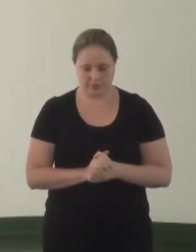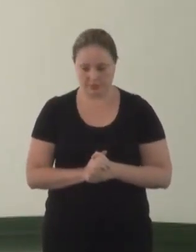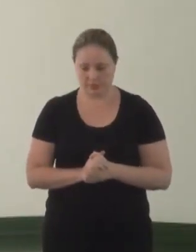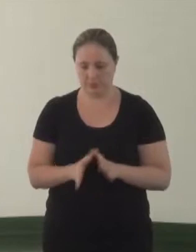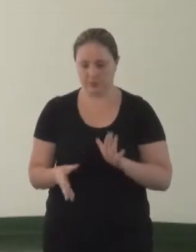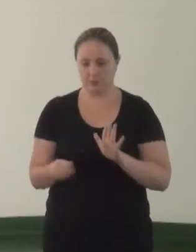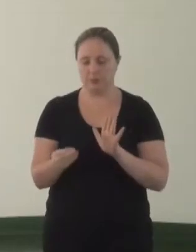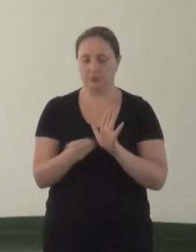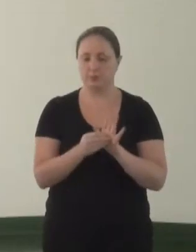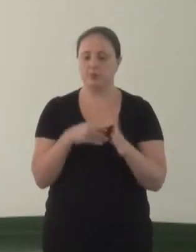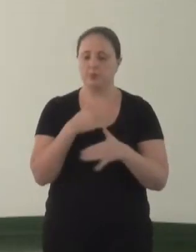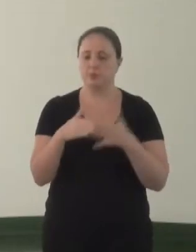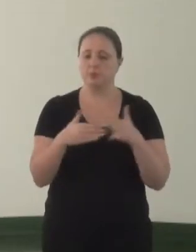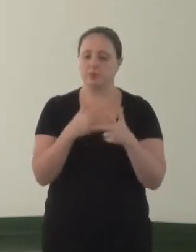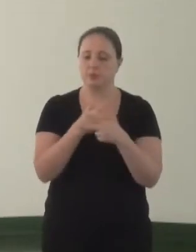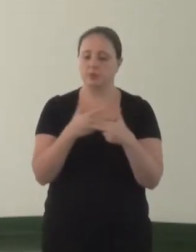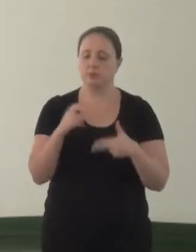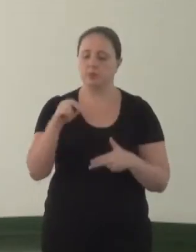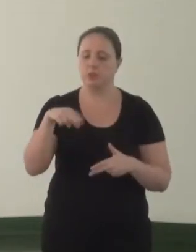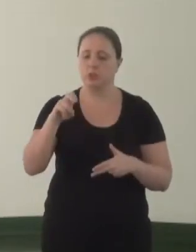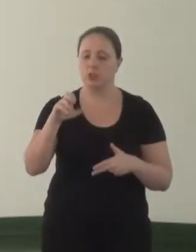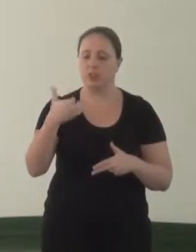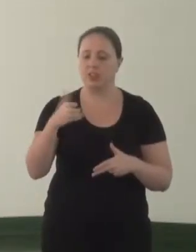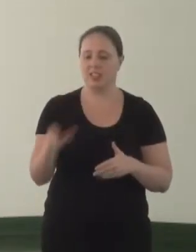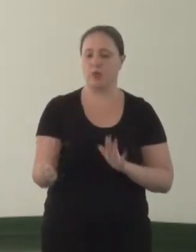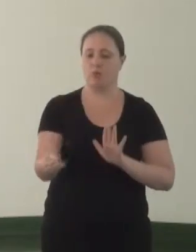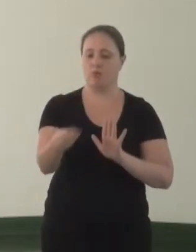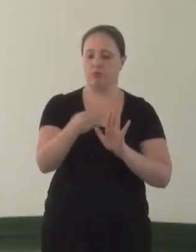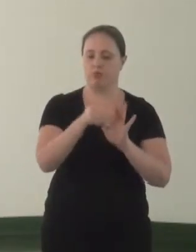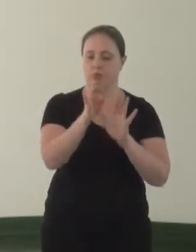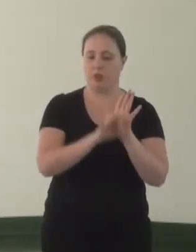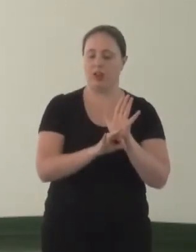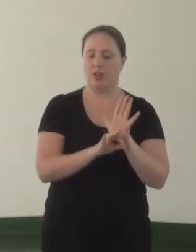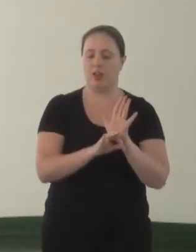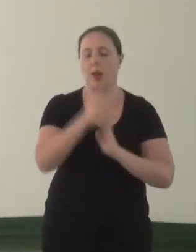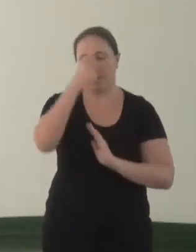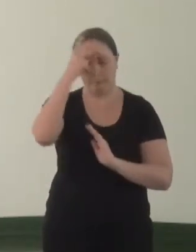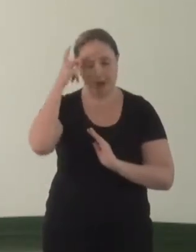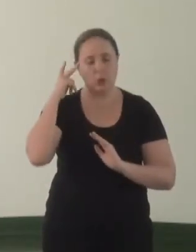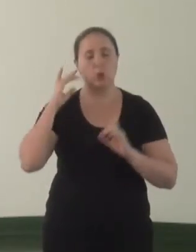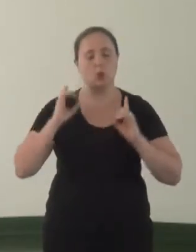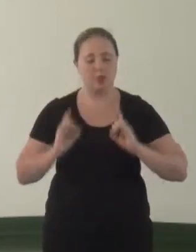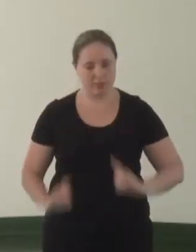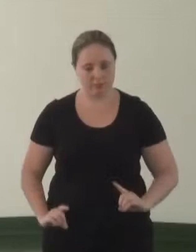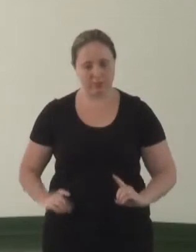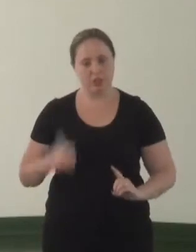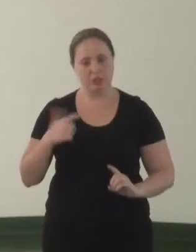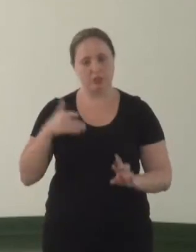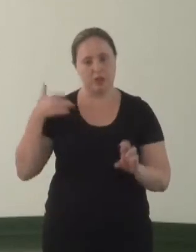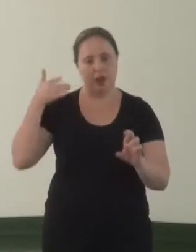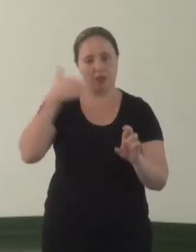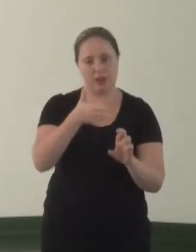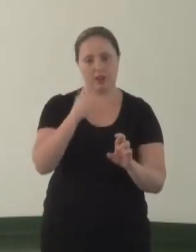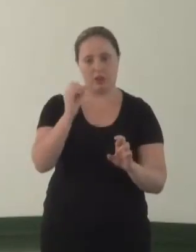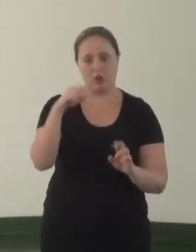Implementar todos os aspectos da convenção sobre os direitos da pessoa com deficiência. Novamente, a gente está referendando a convenção.